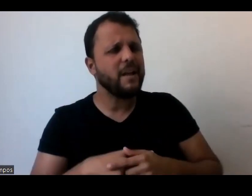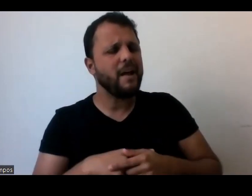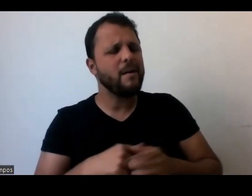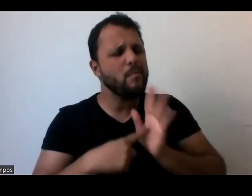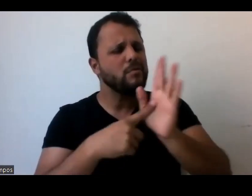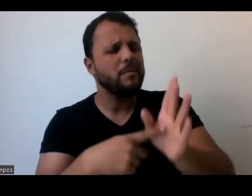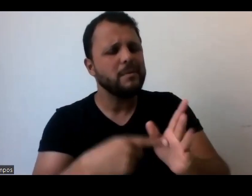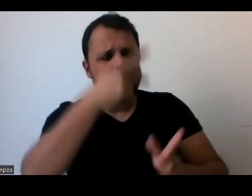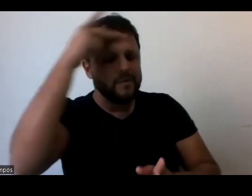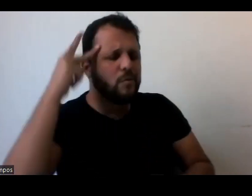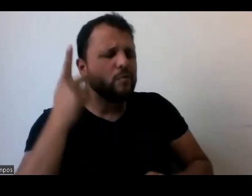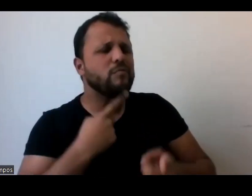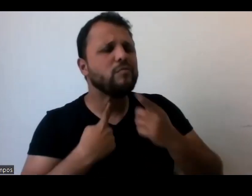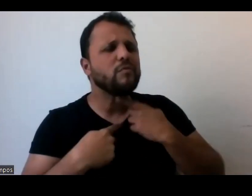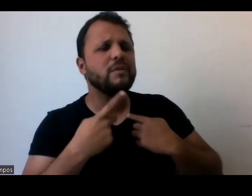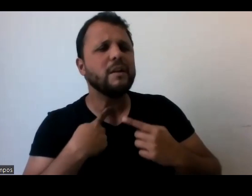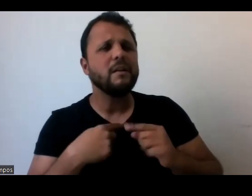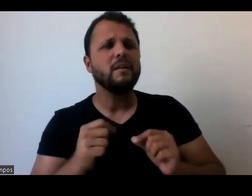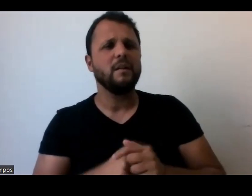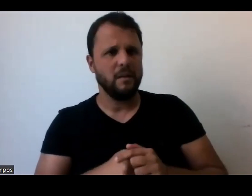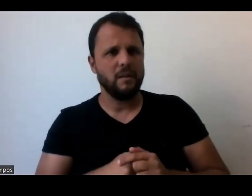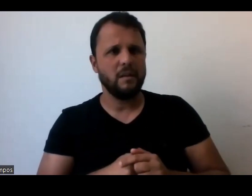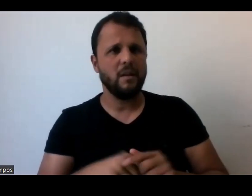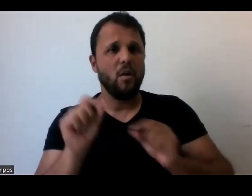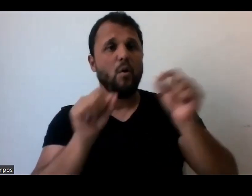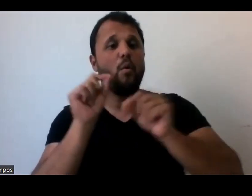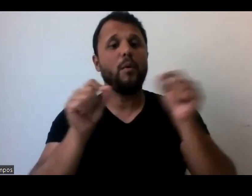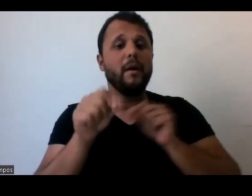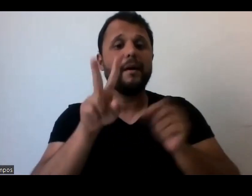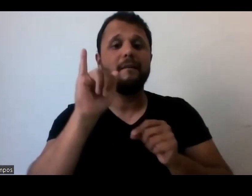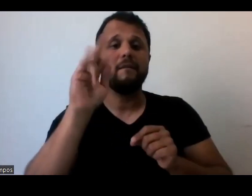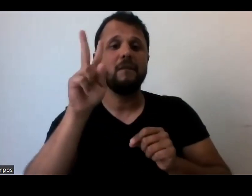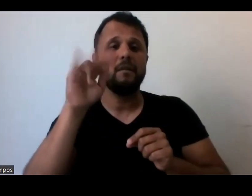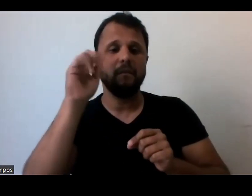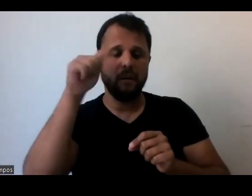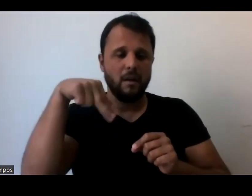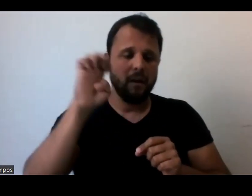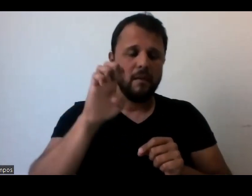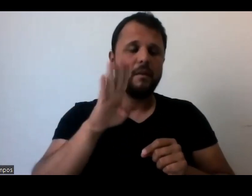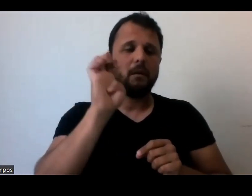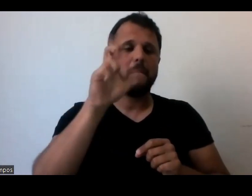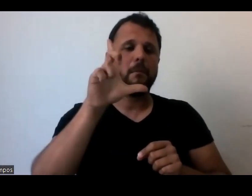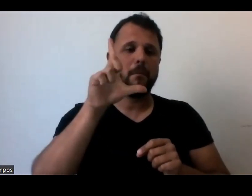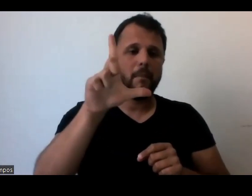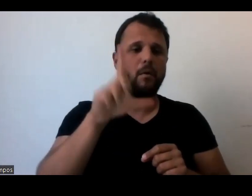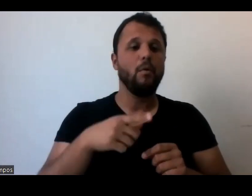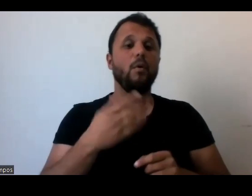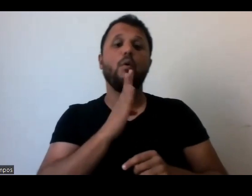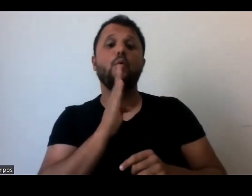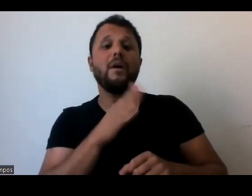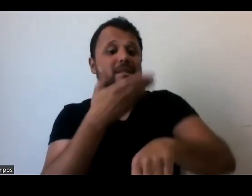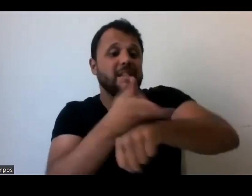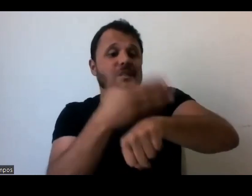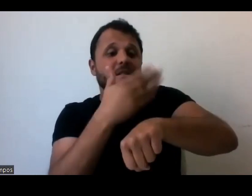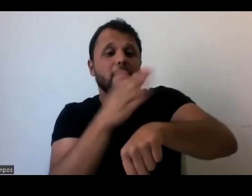gestão. O que que Viviane e Bel conhecem de práticas e experiências de processo de acesso às esferas de decisão de poder em